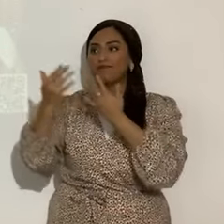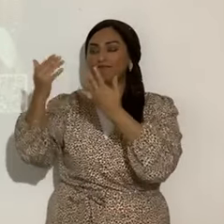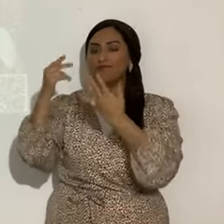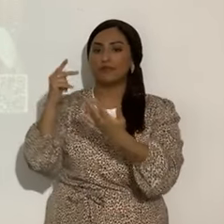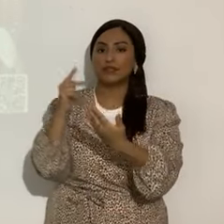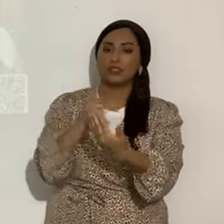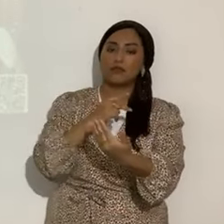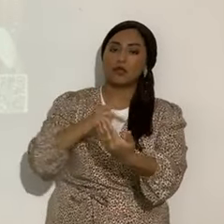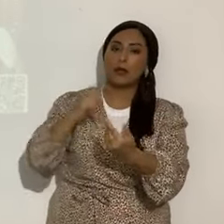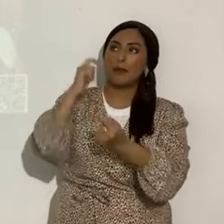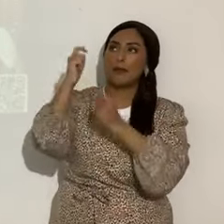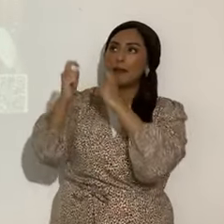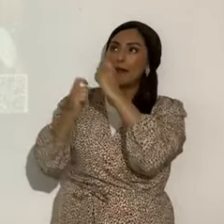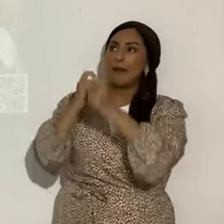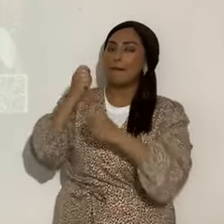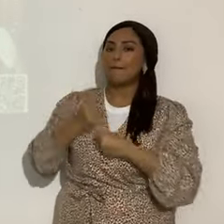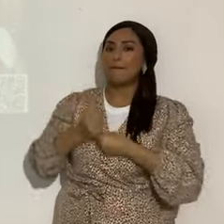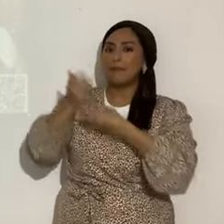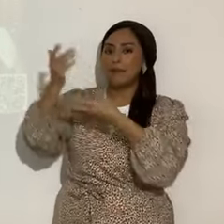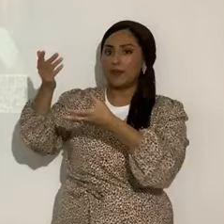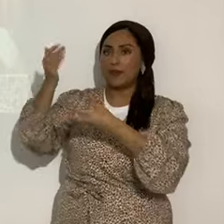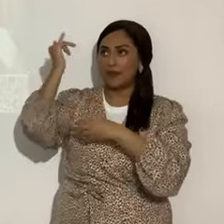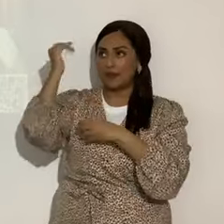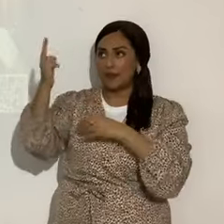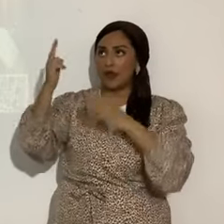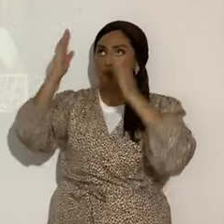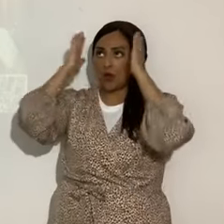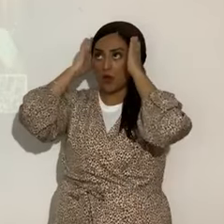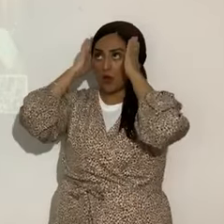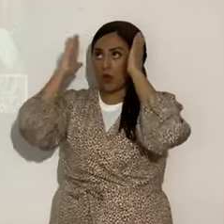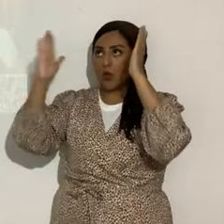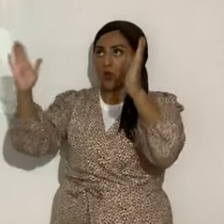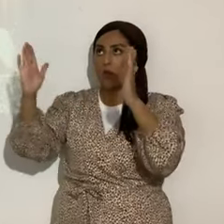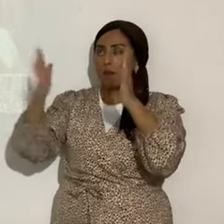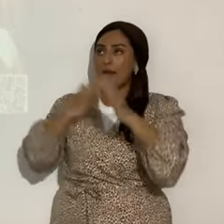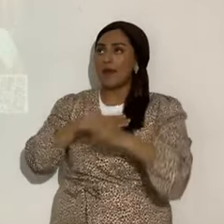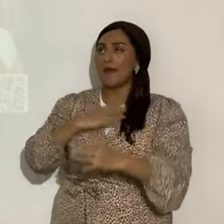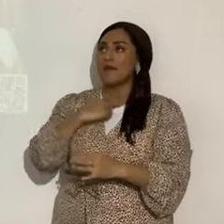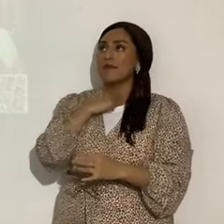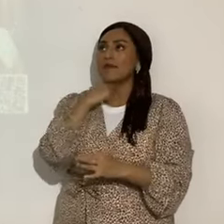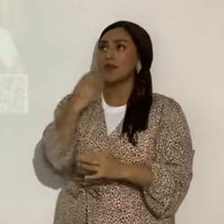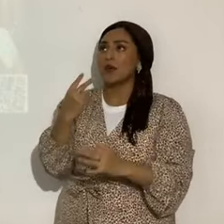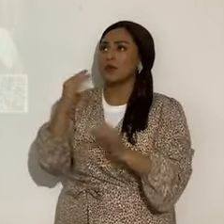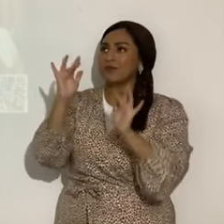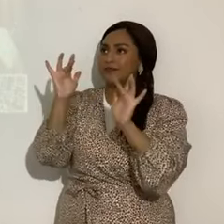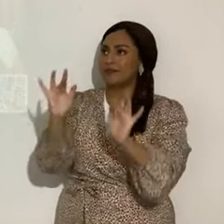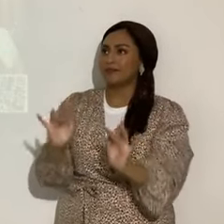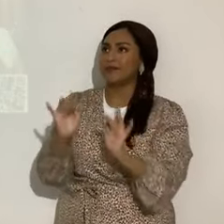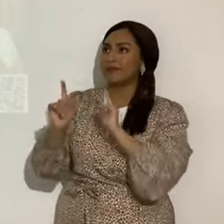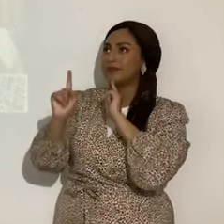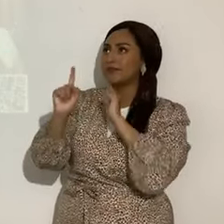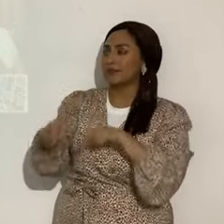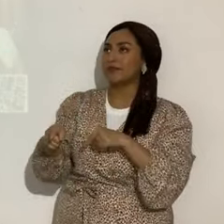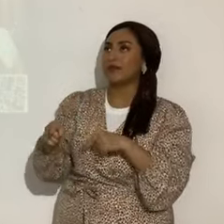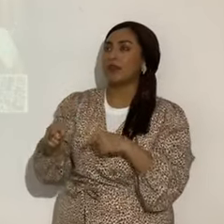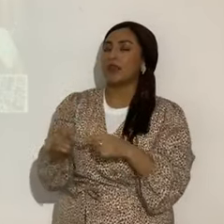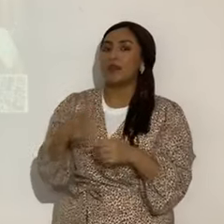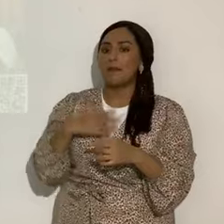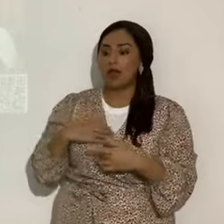Cantaré y entonaré exaltaciones a Yahweh. Oye, oh Yahweh, mi voz con que a ti clamo, ten compasión de mí y respóndeme. Mi corazón ha